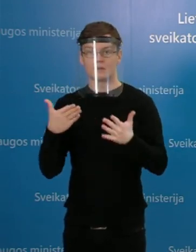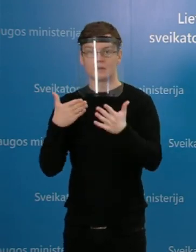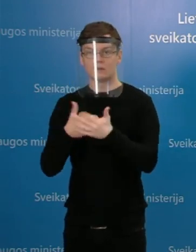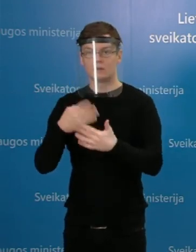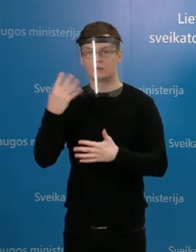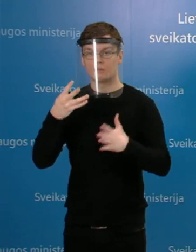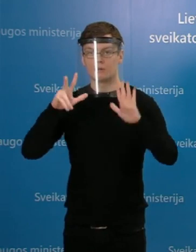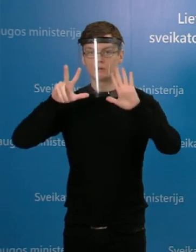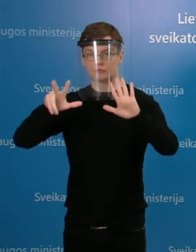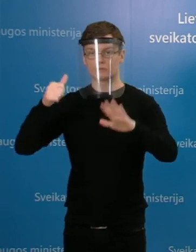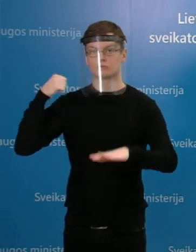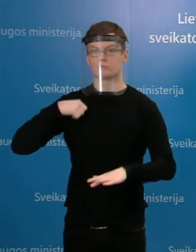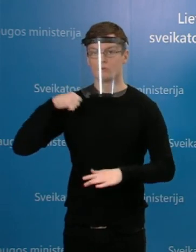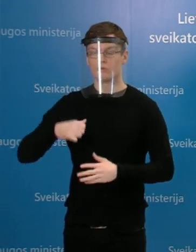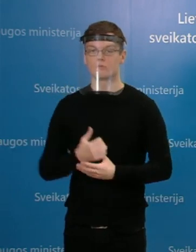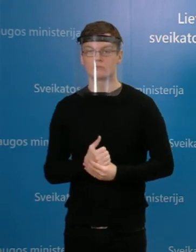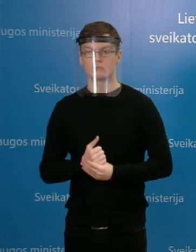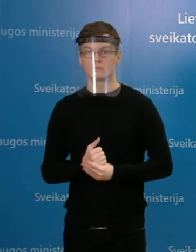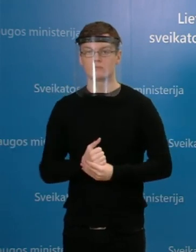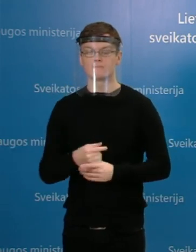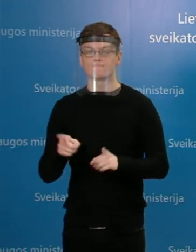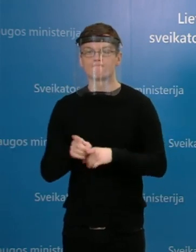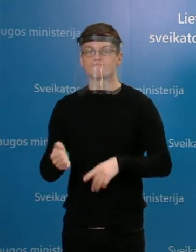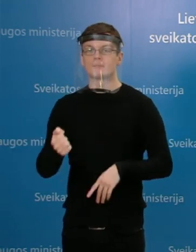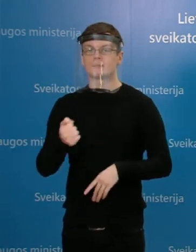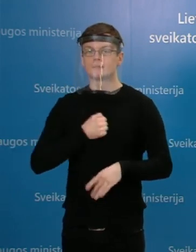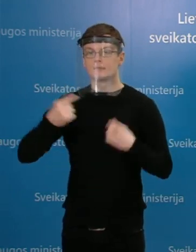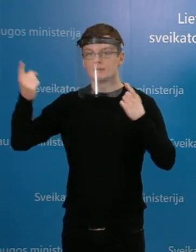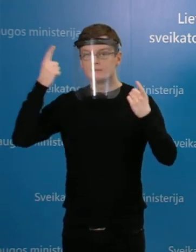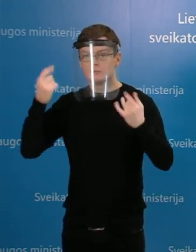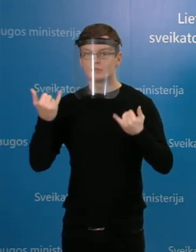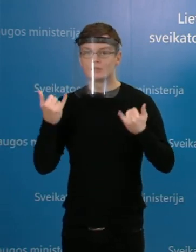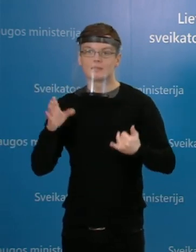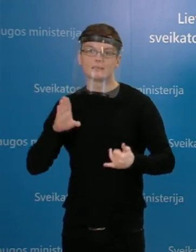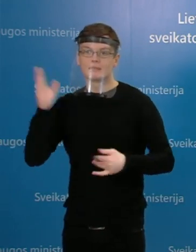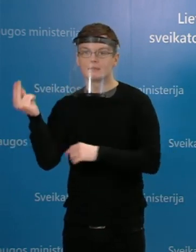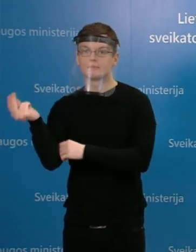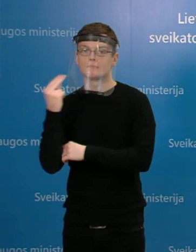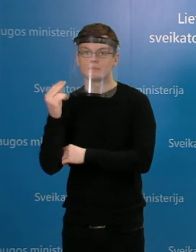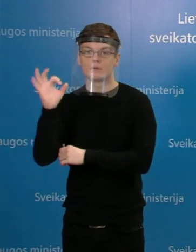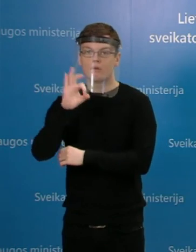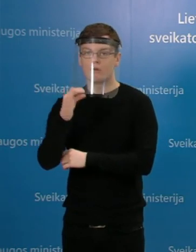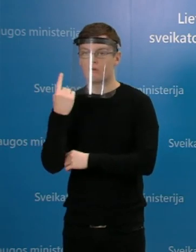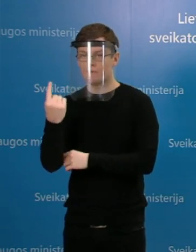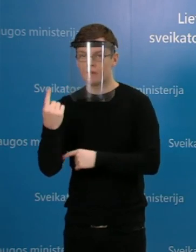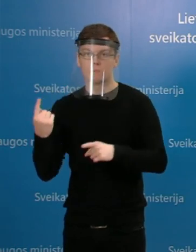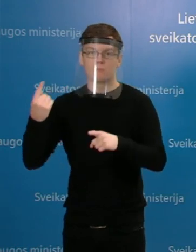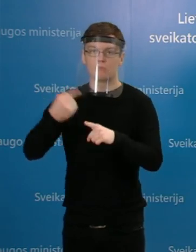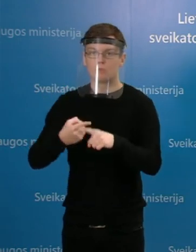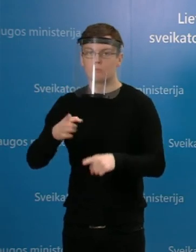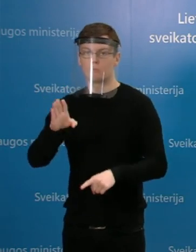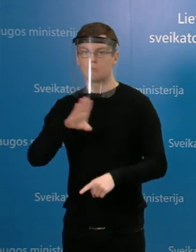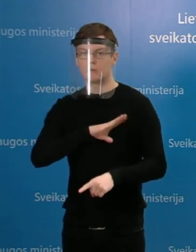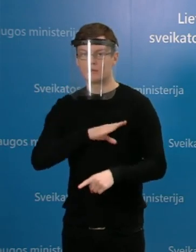asmenys. Ir dėja, turime informaciją šiandien reitengsti gauti apie dar vieną mirties atvejį. Aš jį apie jūs